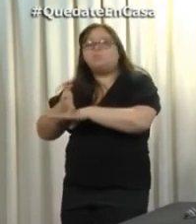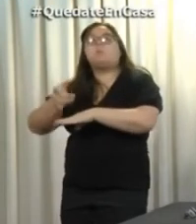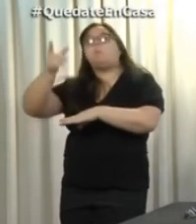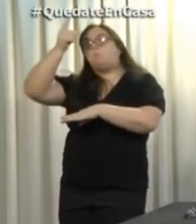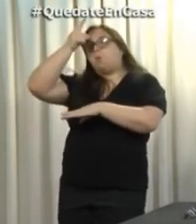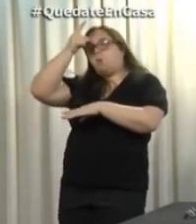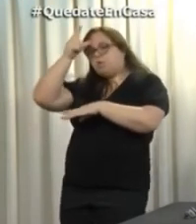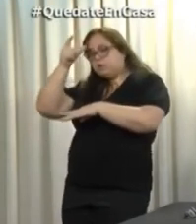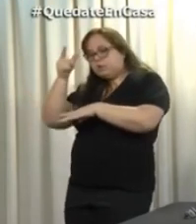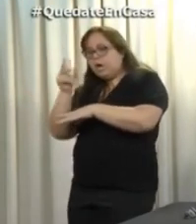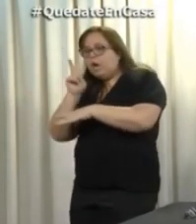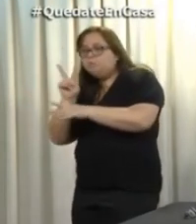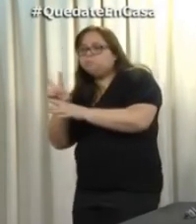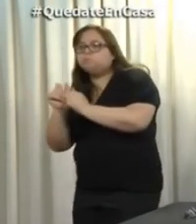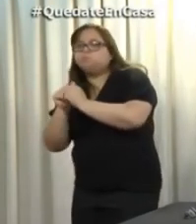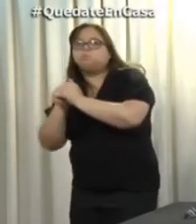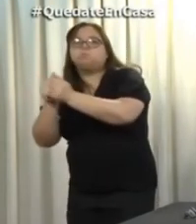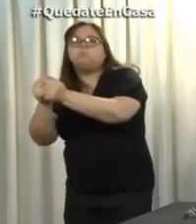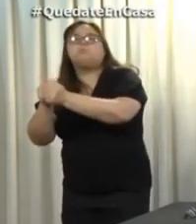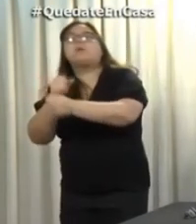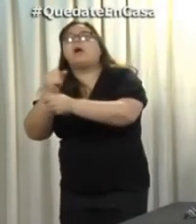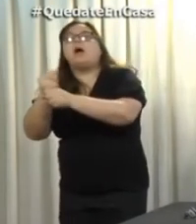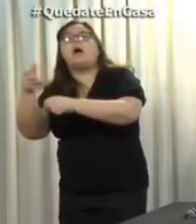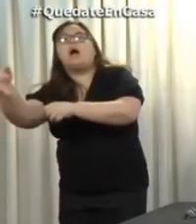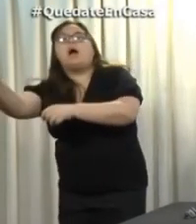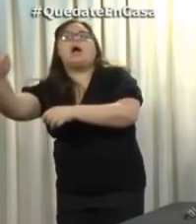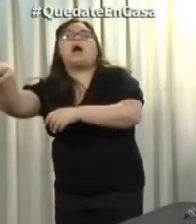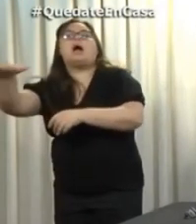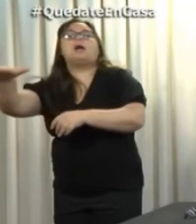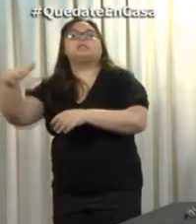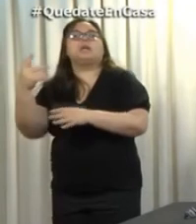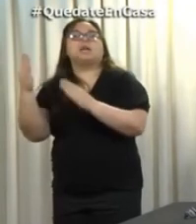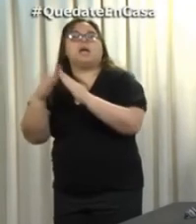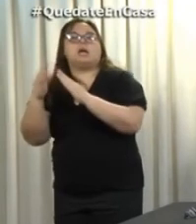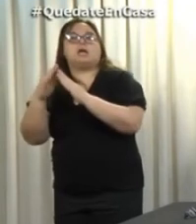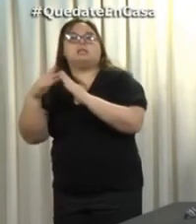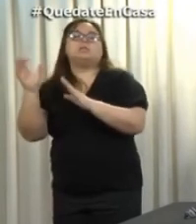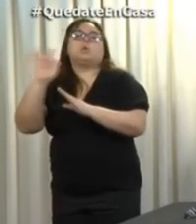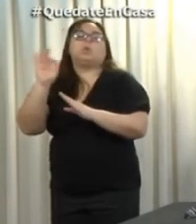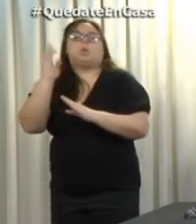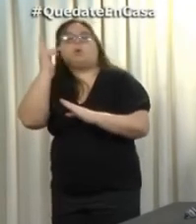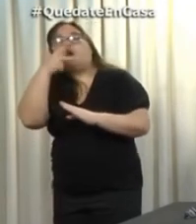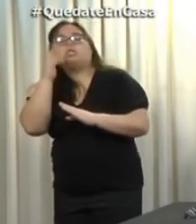transporte público hasta los domicilios. Es una forma de hacer el control de que las personas,